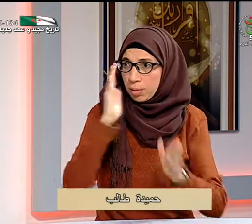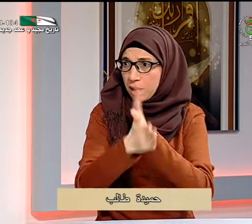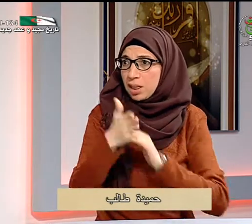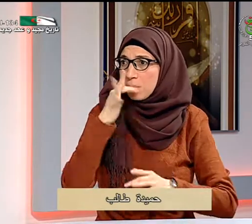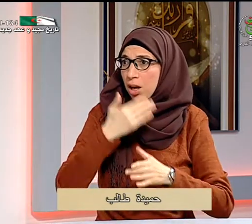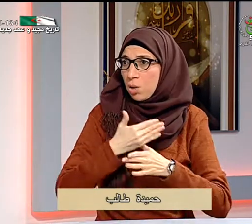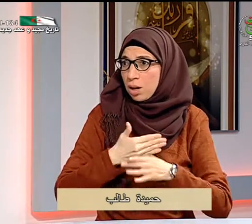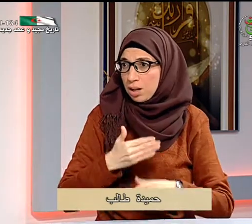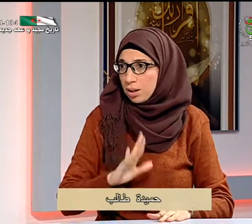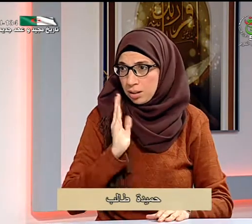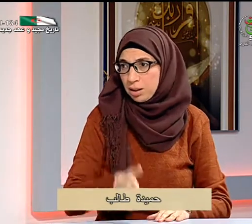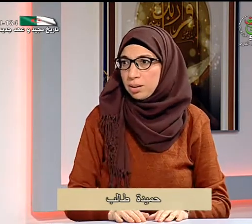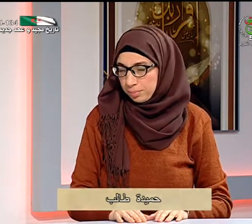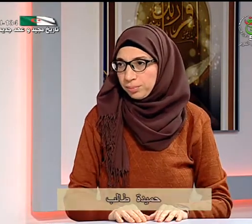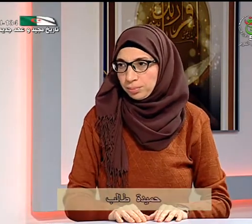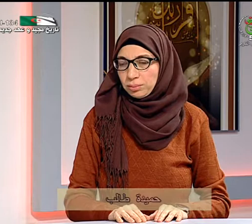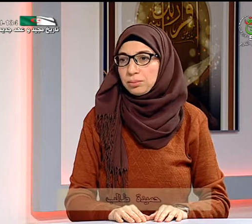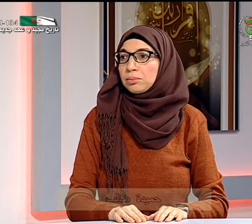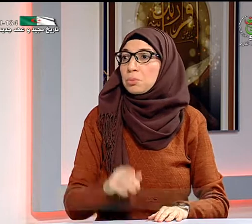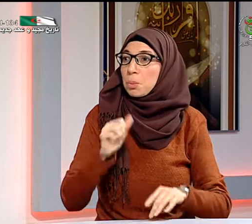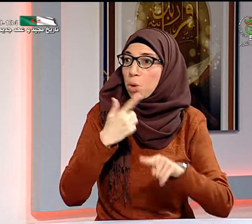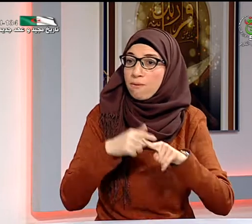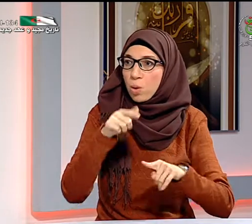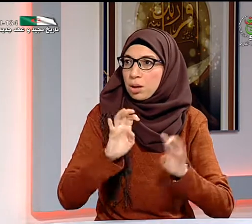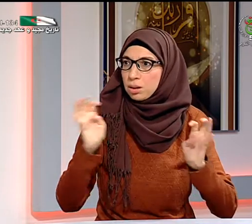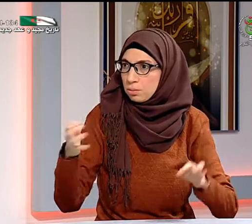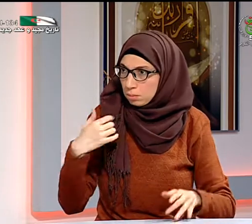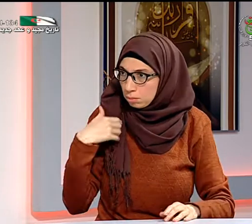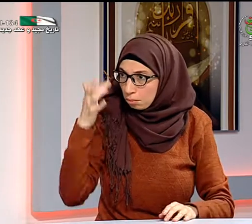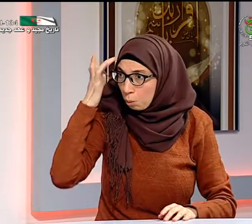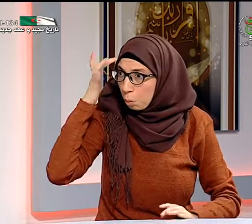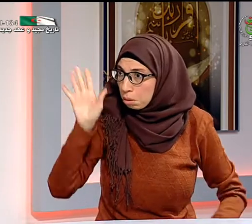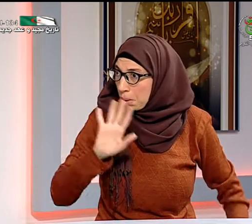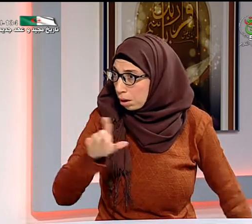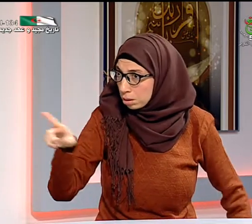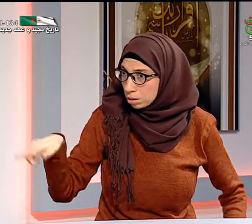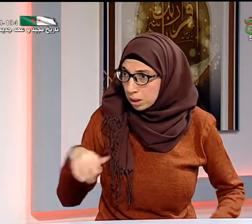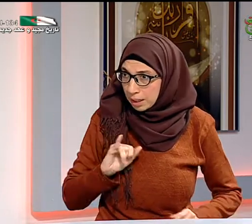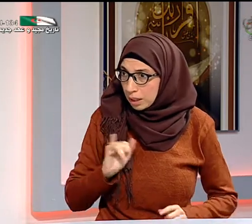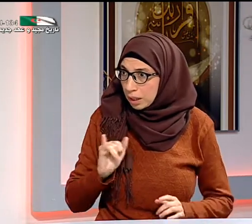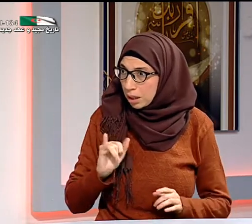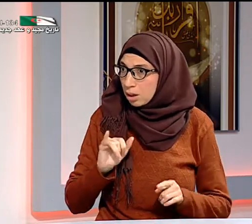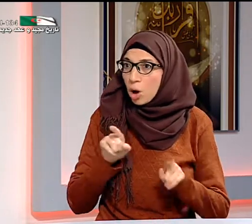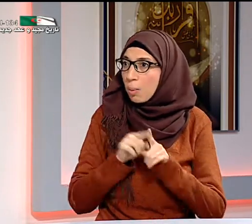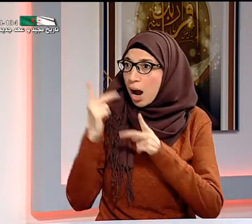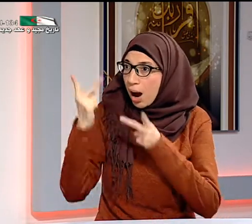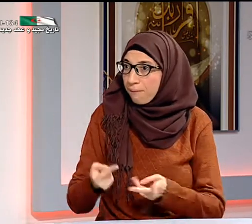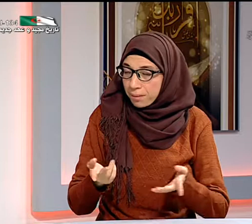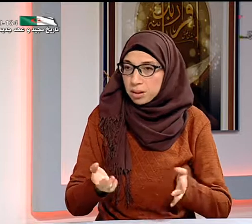اتحقت بتليملي مباشرة إلى مدرسة صغار الصم أول مرة ألتحق بمدرسة فيها هذا الكمل هائل من الأطفال